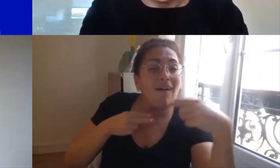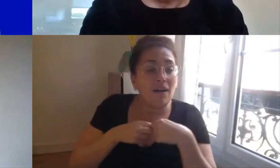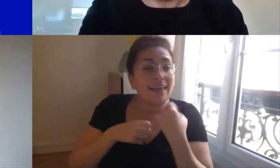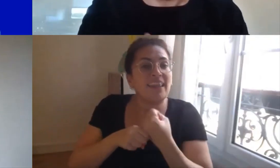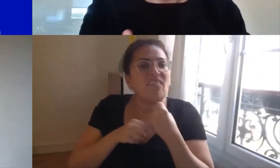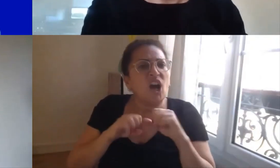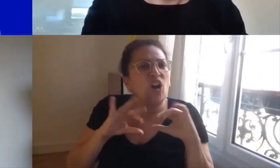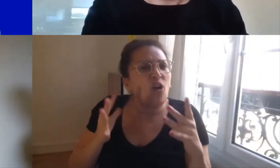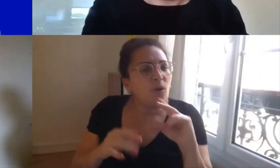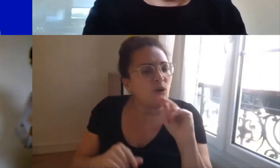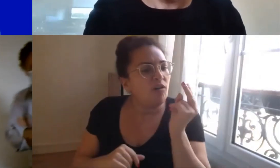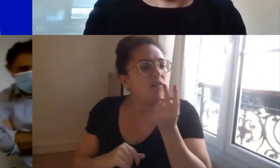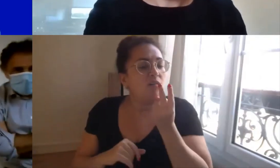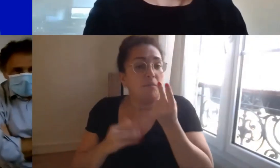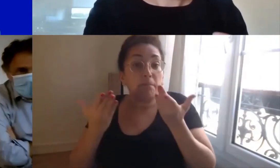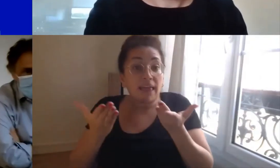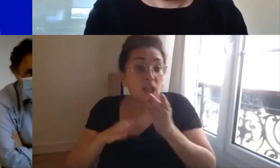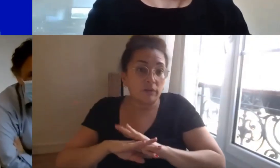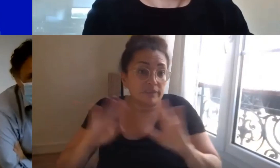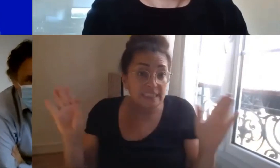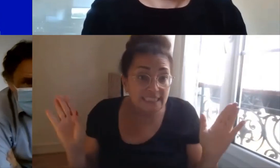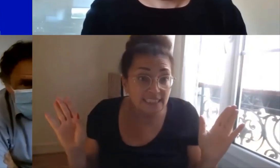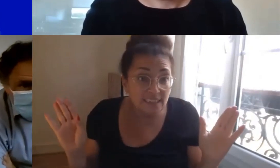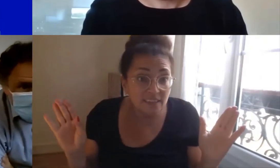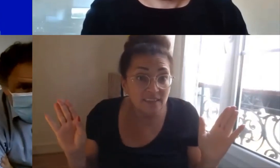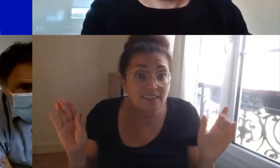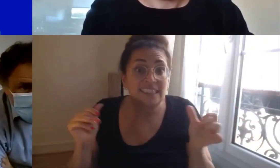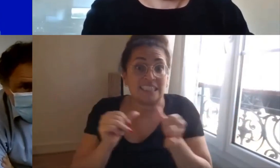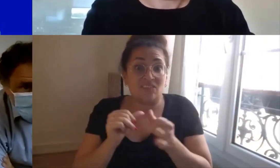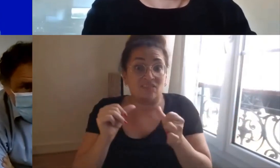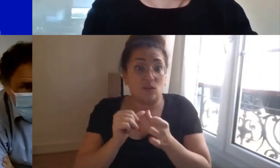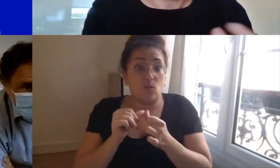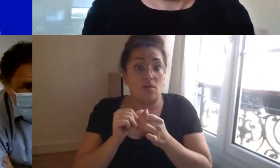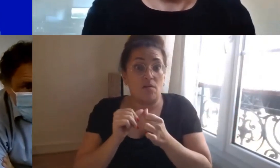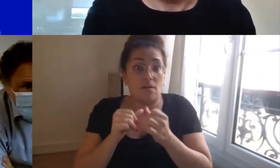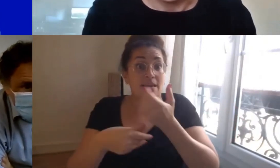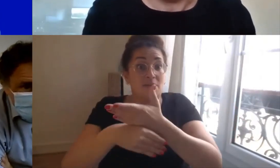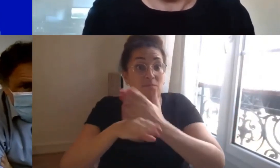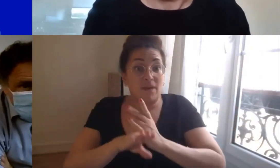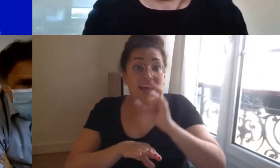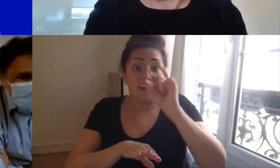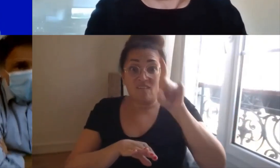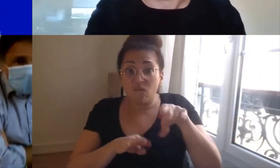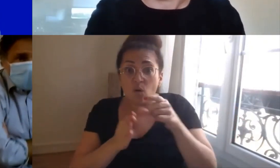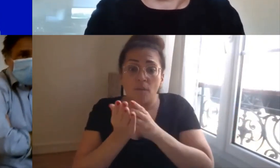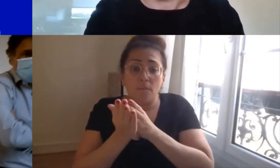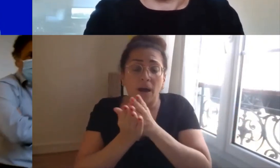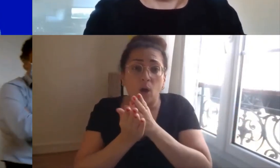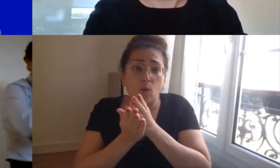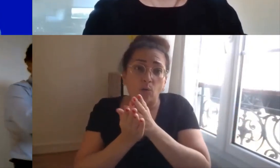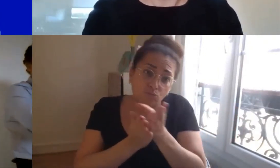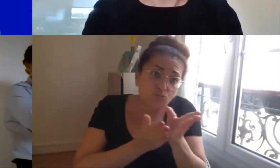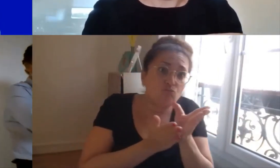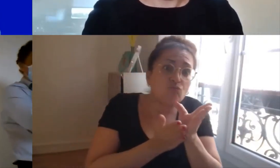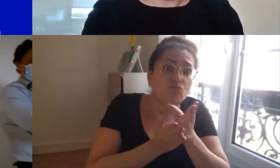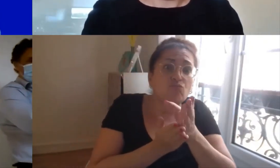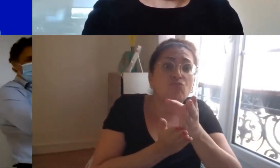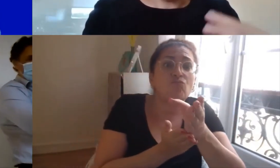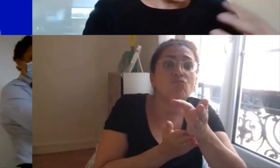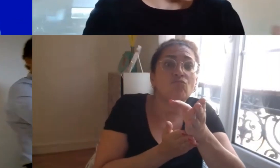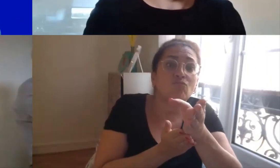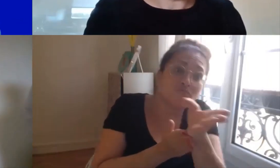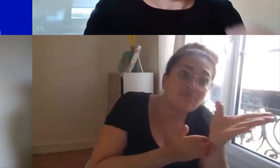monde actuel ce n'est plus possible il faut qu'on soit dans une capacité de faire de la conversion de parcours il faut qu soit en capacité d